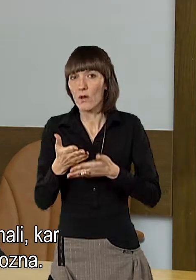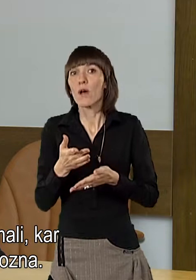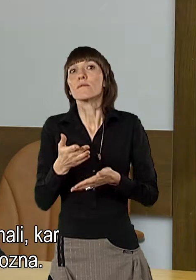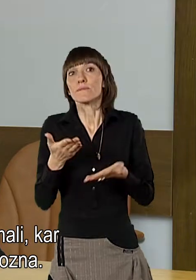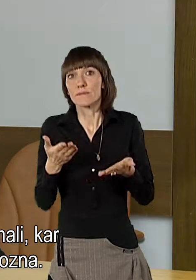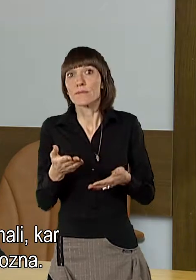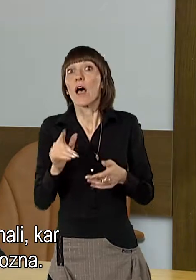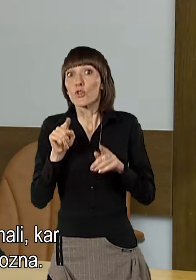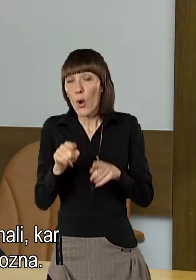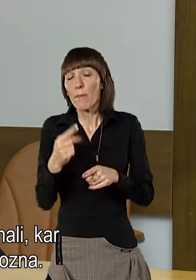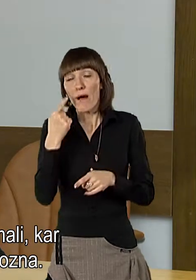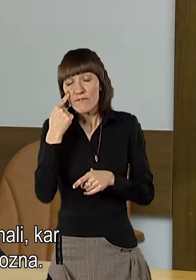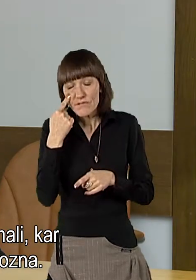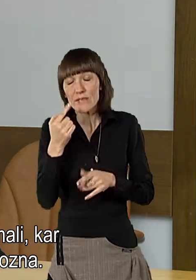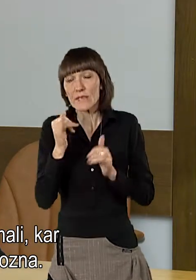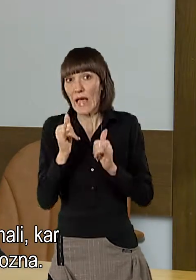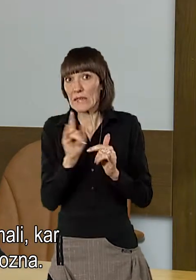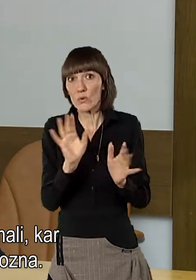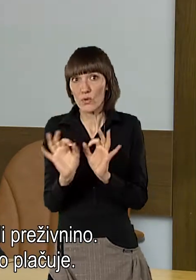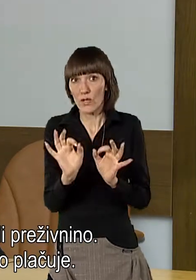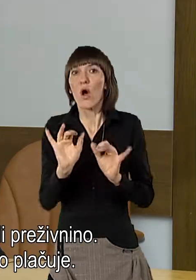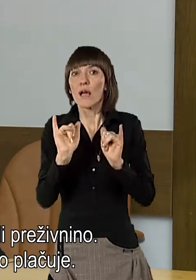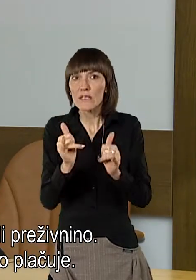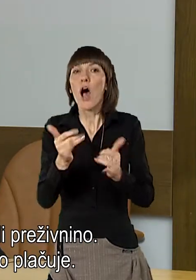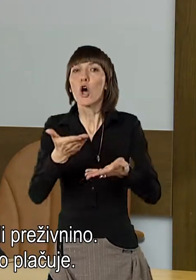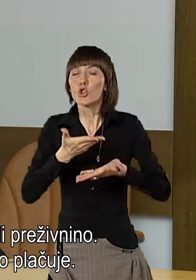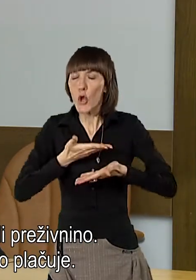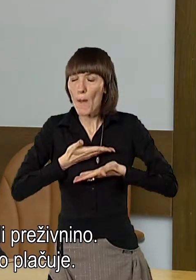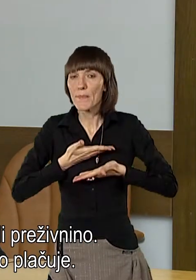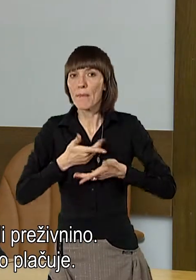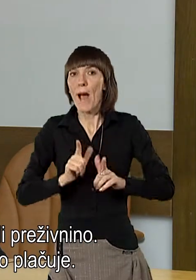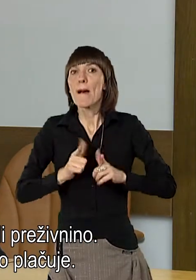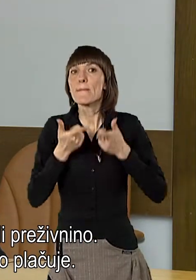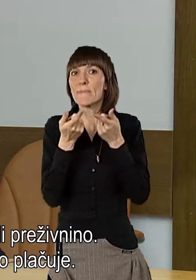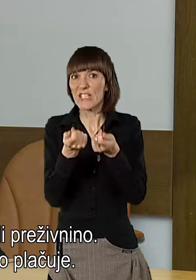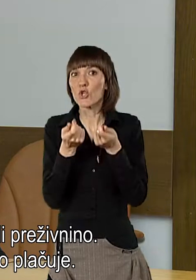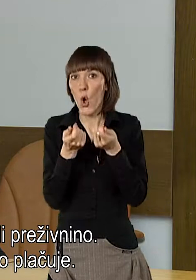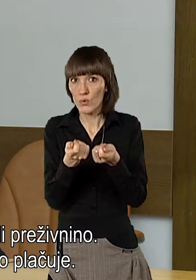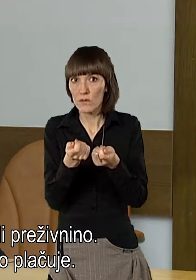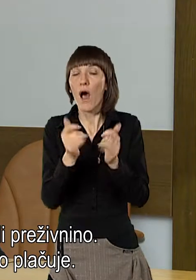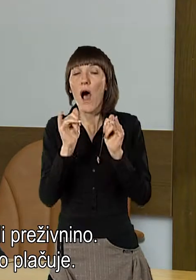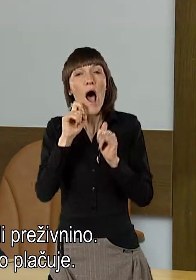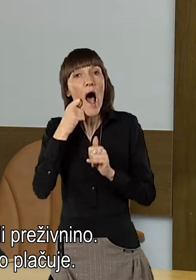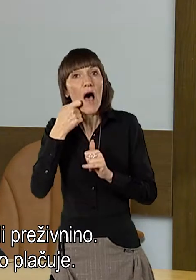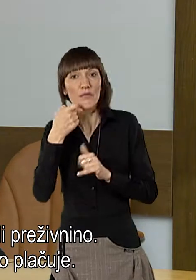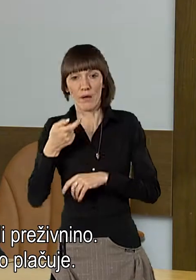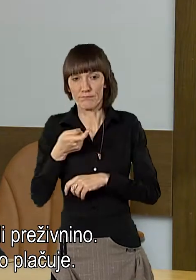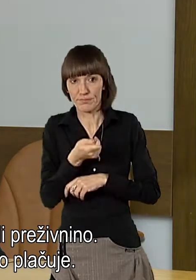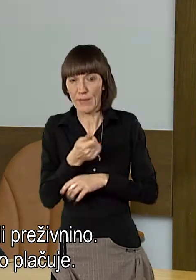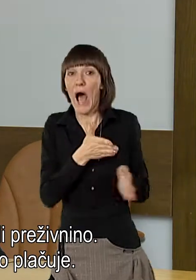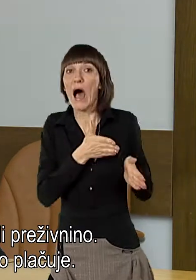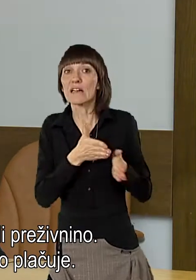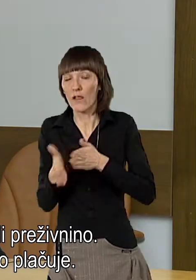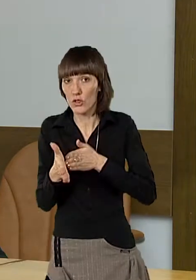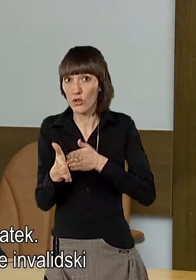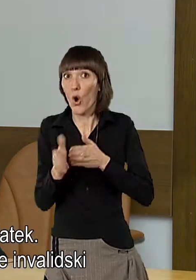sigurno pozna. Seveda dobivam tudi preživnino, lahko rečem, da pač očev trok redno